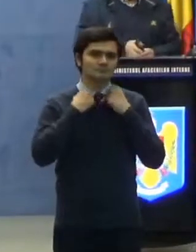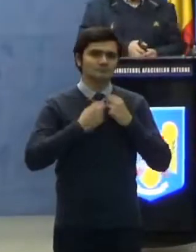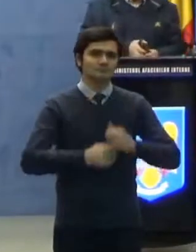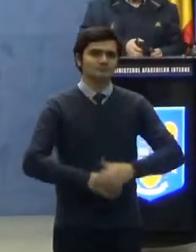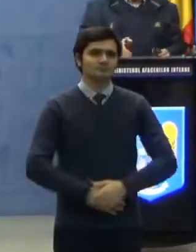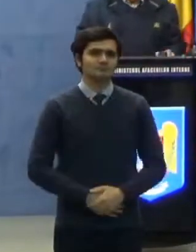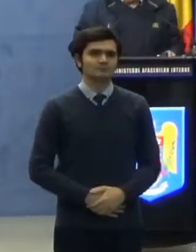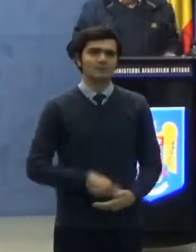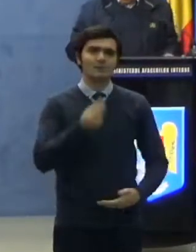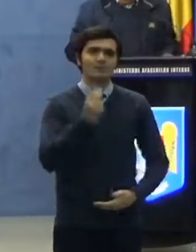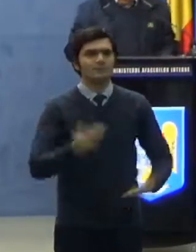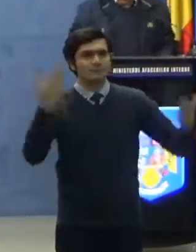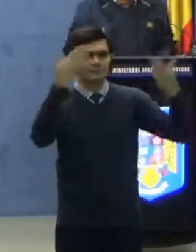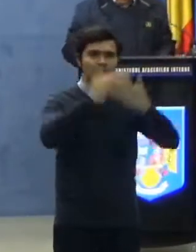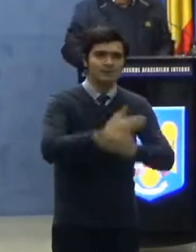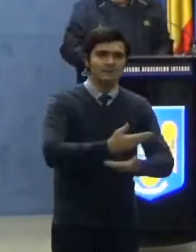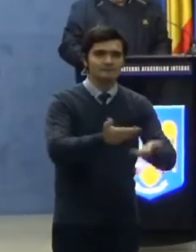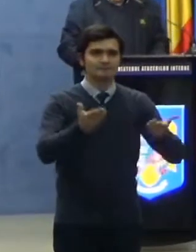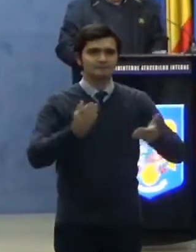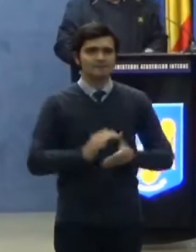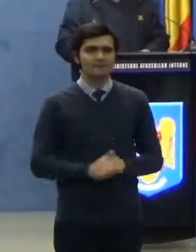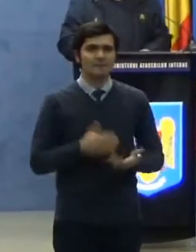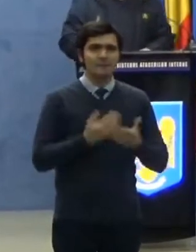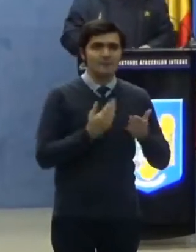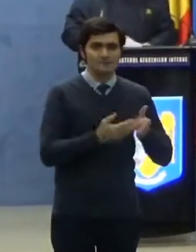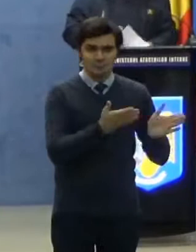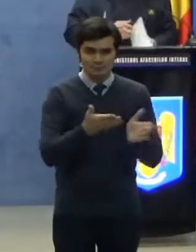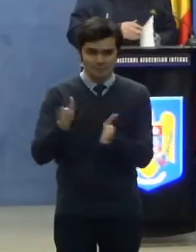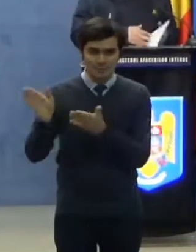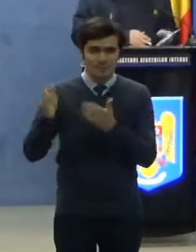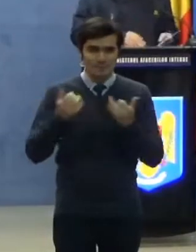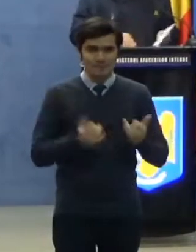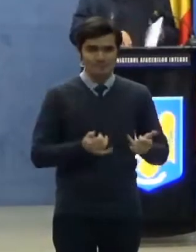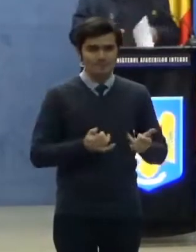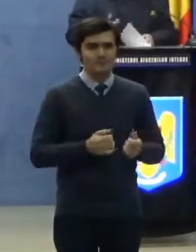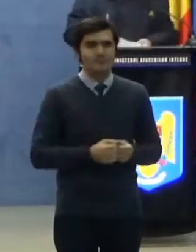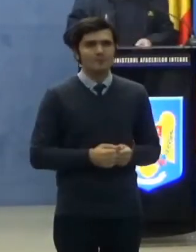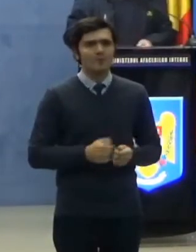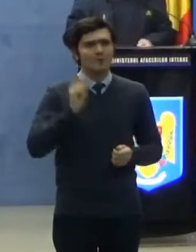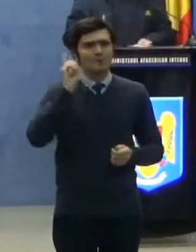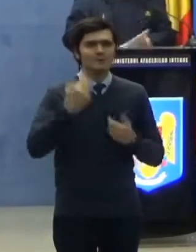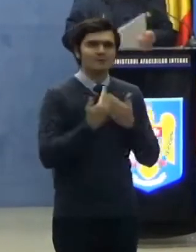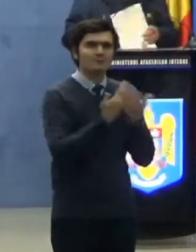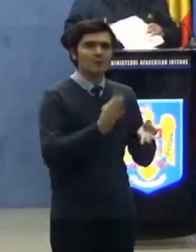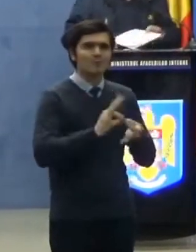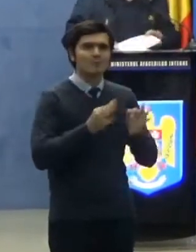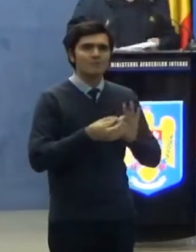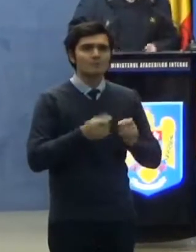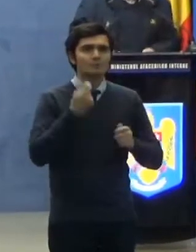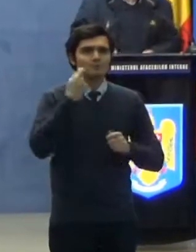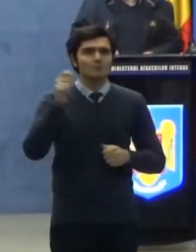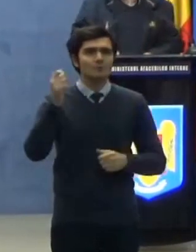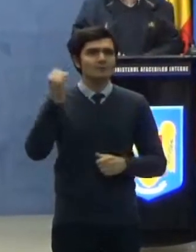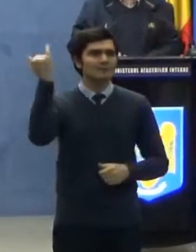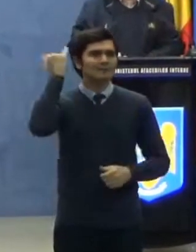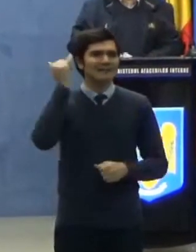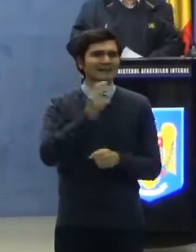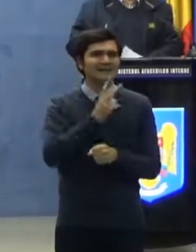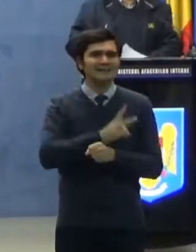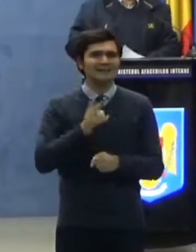Buna seara, pentru început o să îi dau cuvântul domnului secretar de stat,